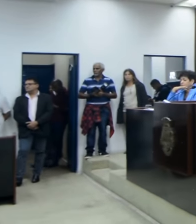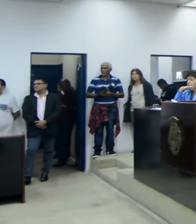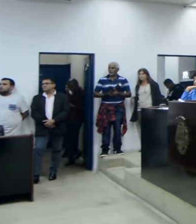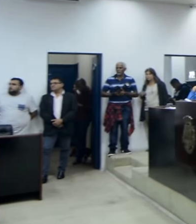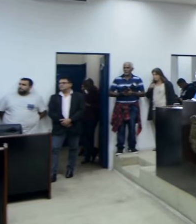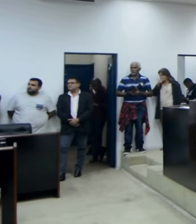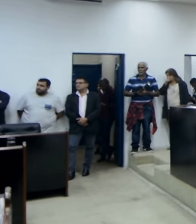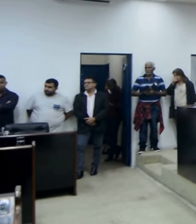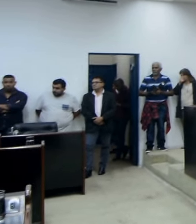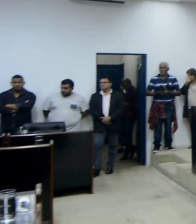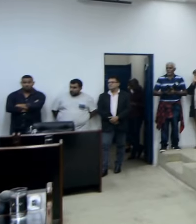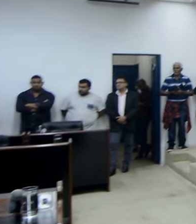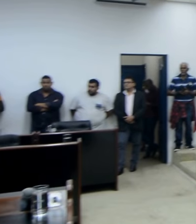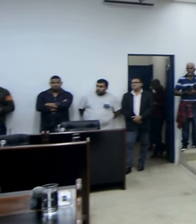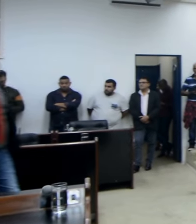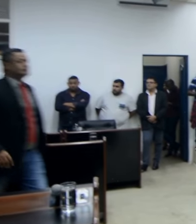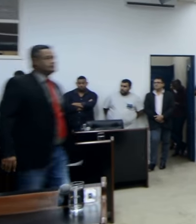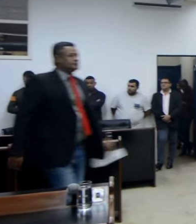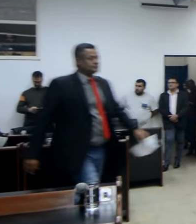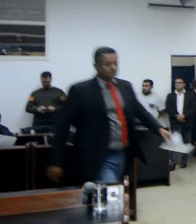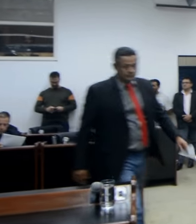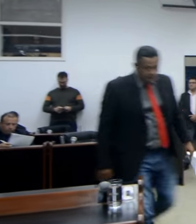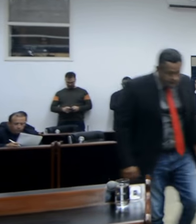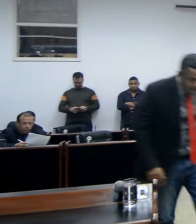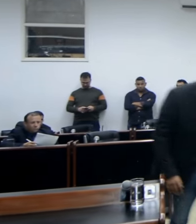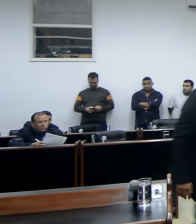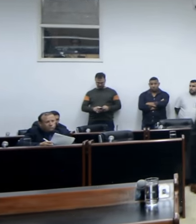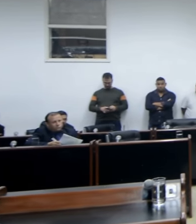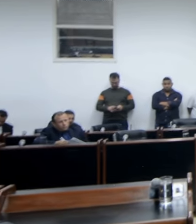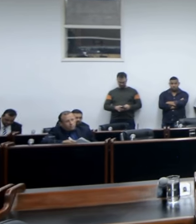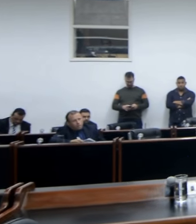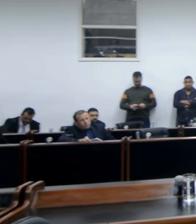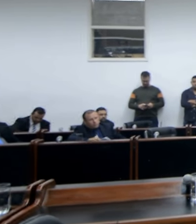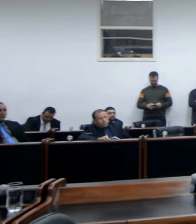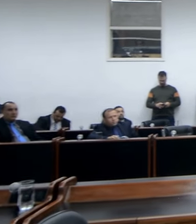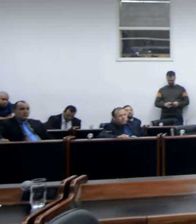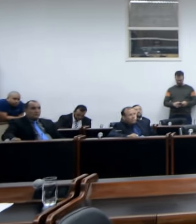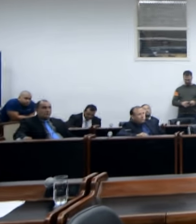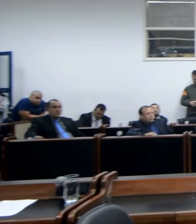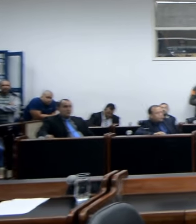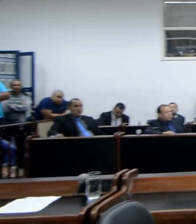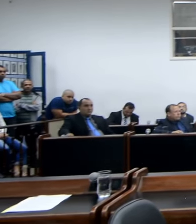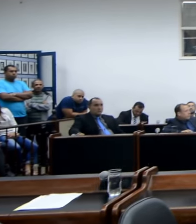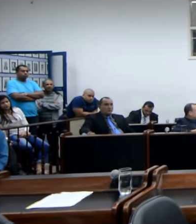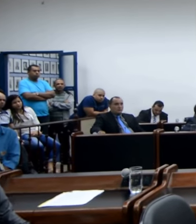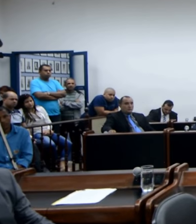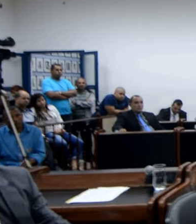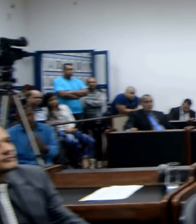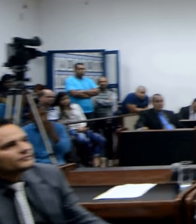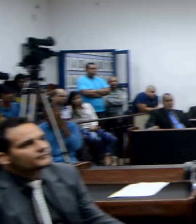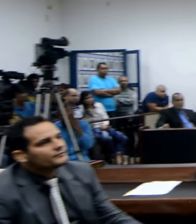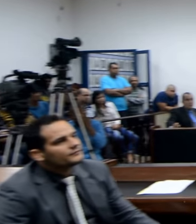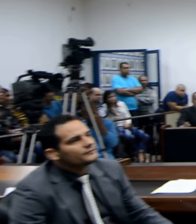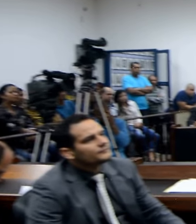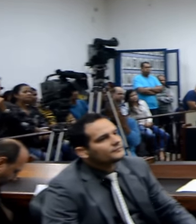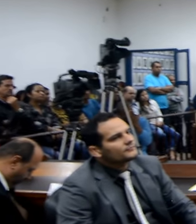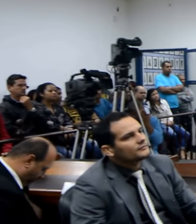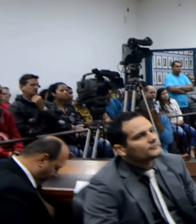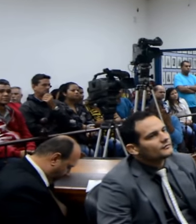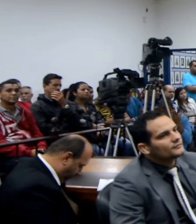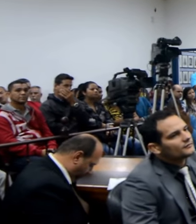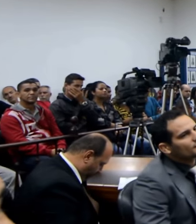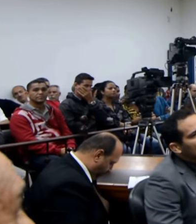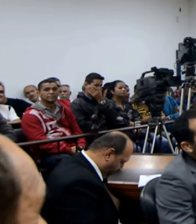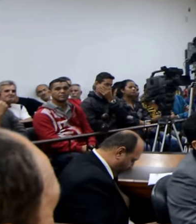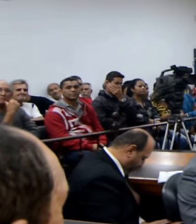repente, para o corpo jurídico que avaliou não é, mas para mim é, então eu vou correr atrás, vou batalhar para que ele possa ser